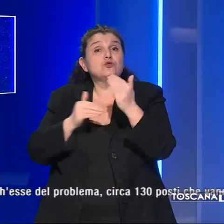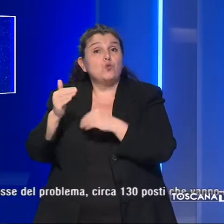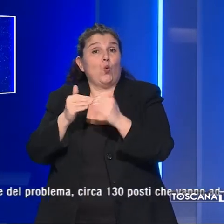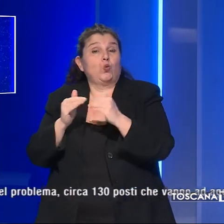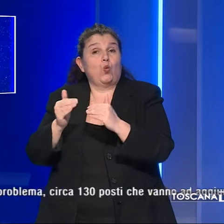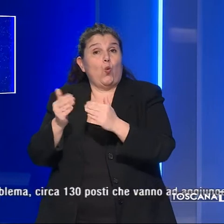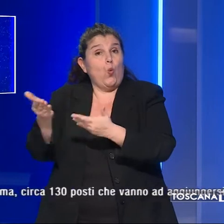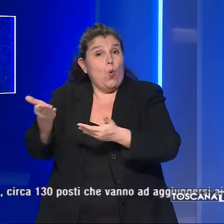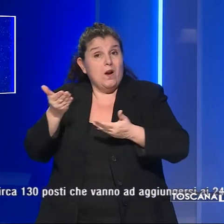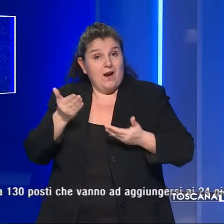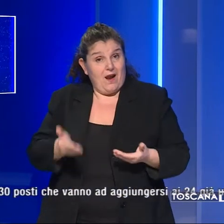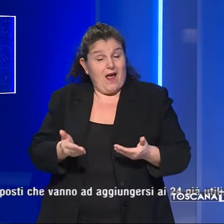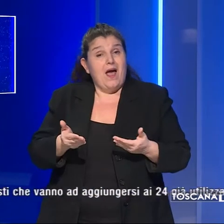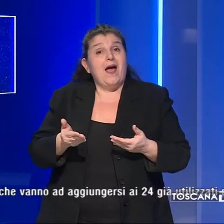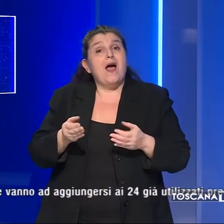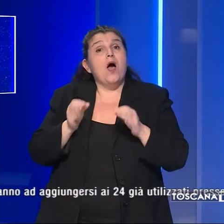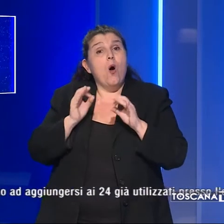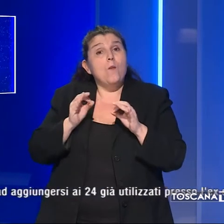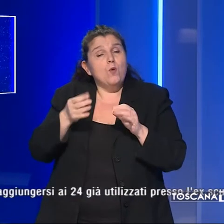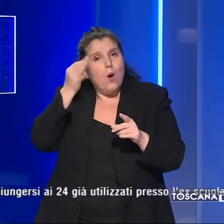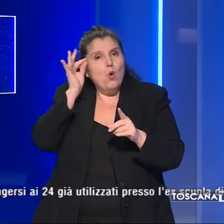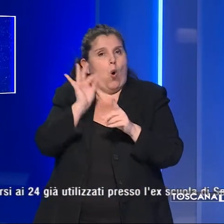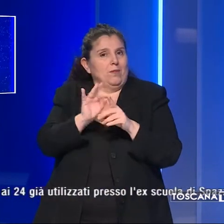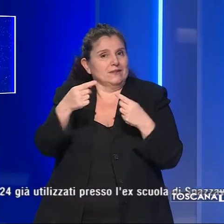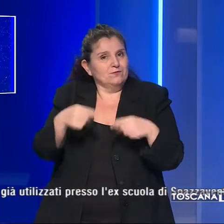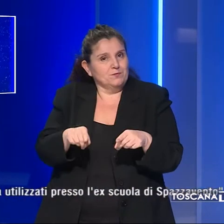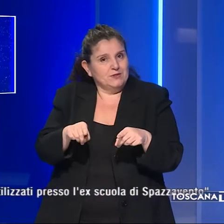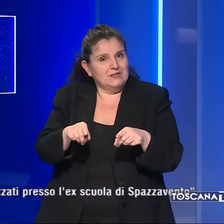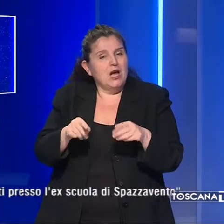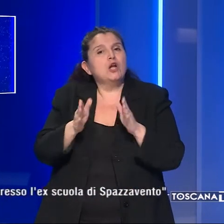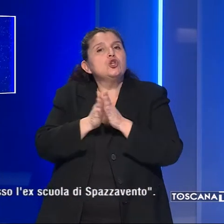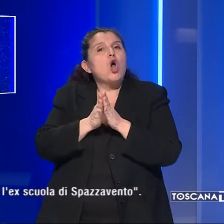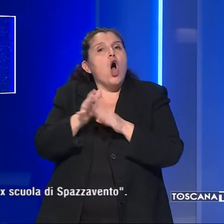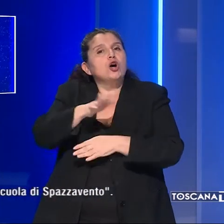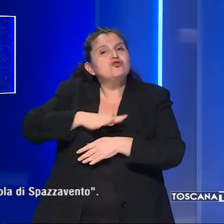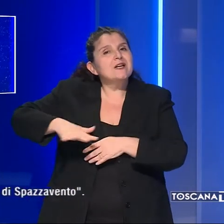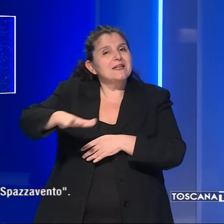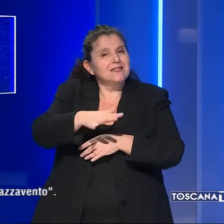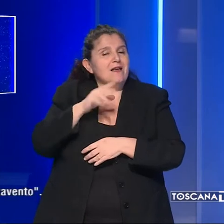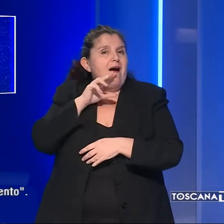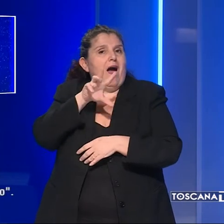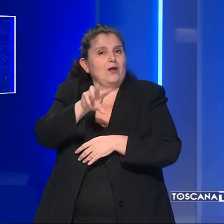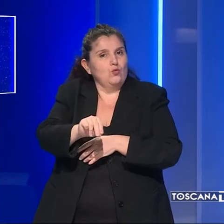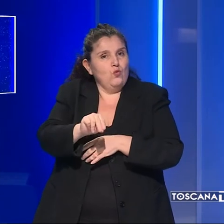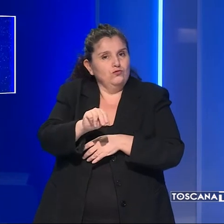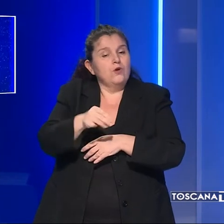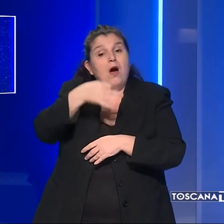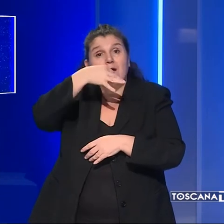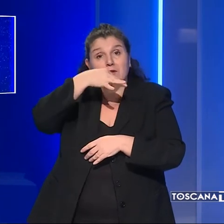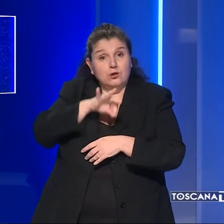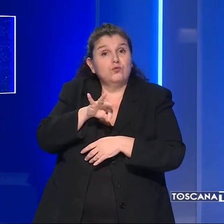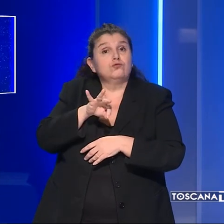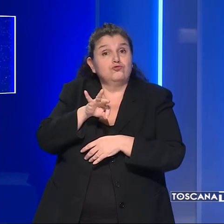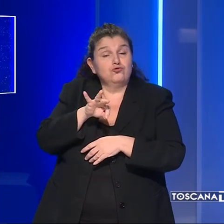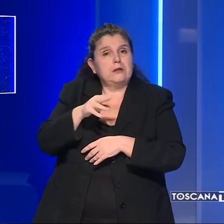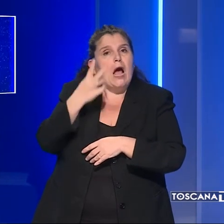e l'operazione va proprio in questo senso. La diocesi annuncia inoltre di essere riuscita